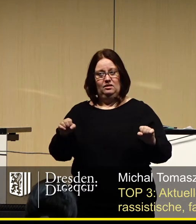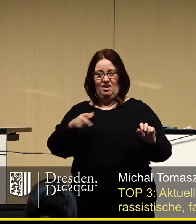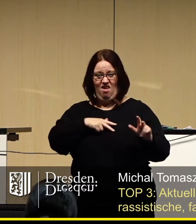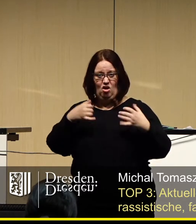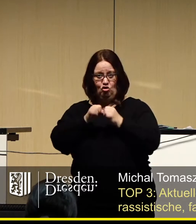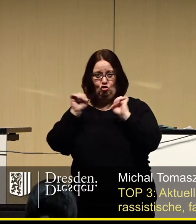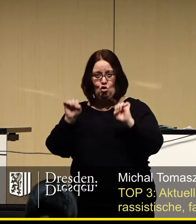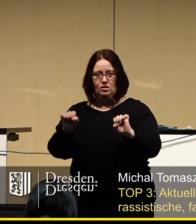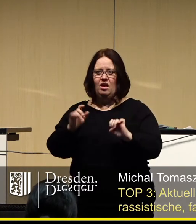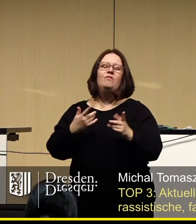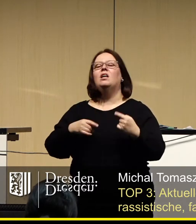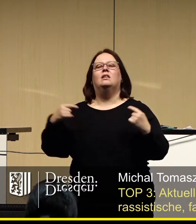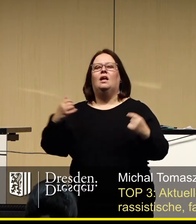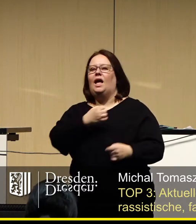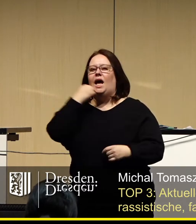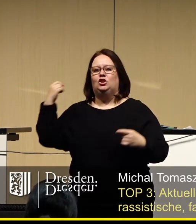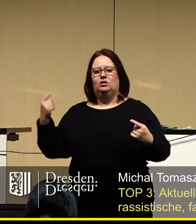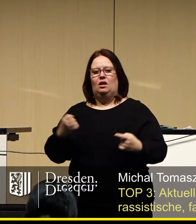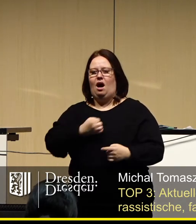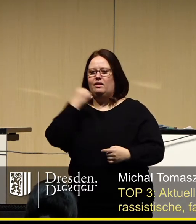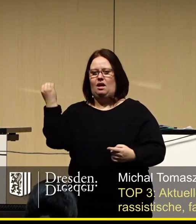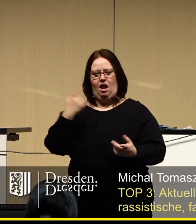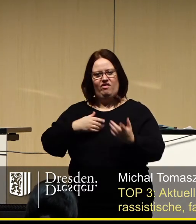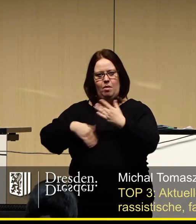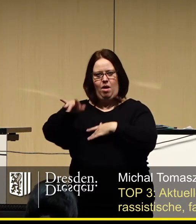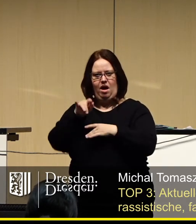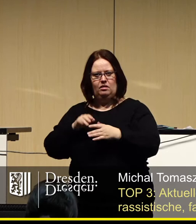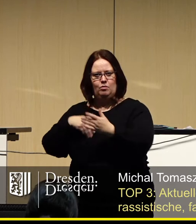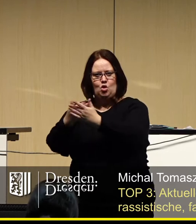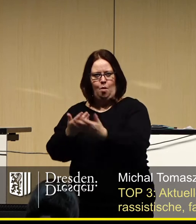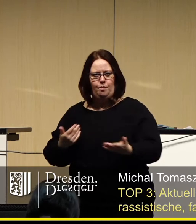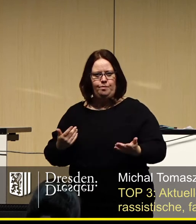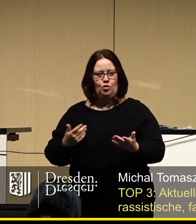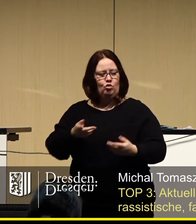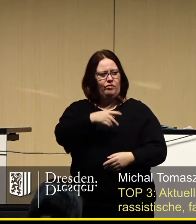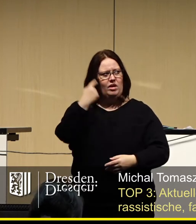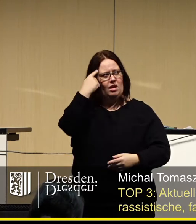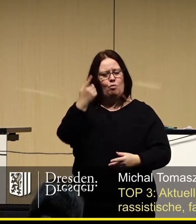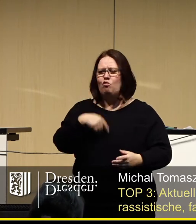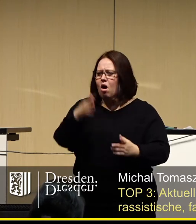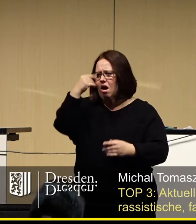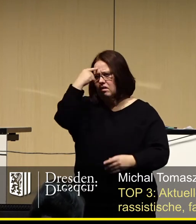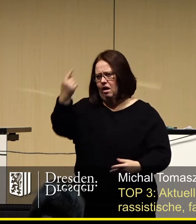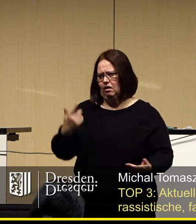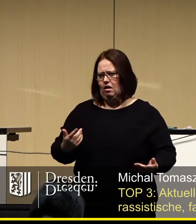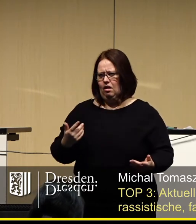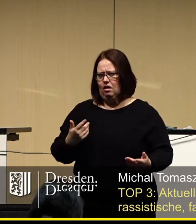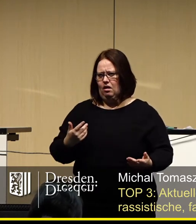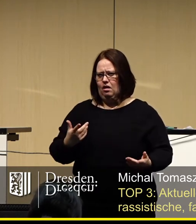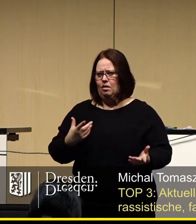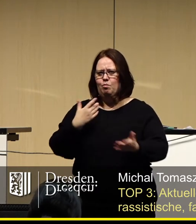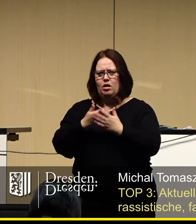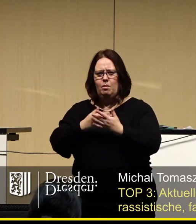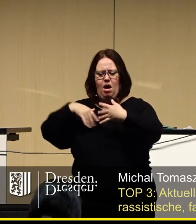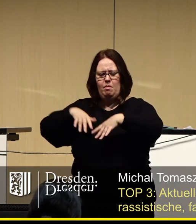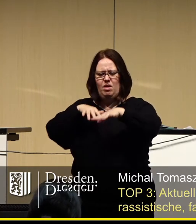geschützt wäre, wenn Rechtsradikale in Deutschland eine Mehrheit fänden? Und wenn Sie das glauben, woher nehmen Sie diesen Glauben? Die Sprechchöre